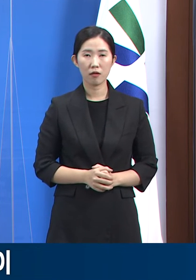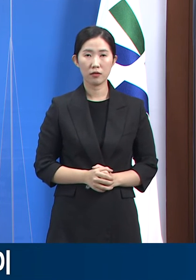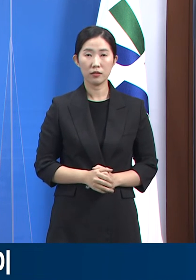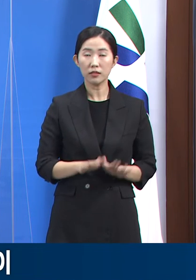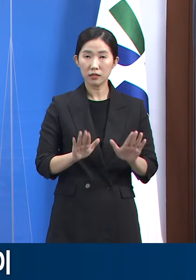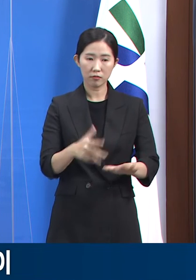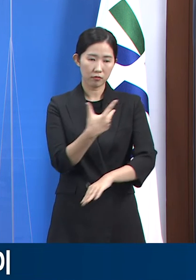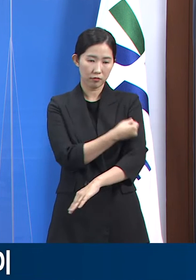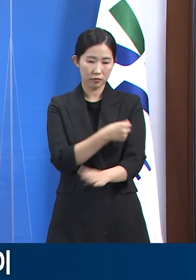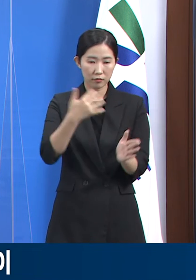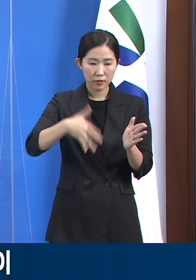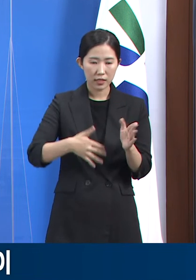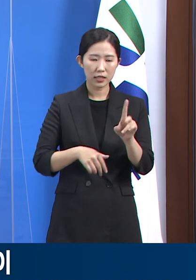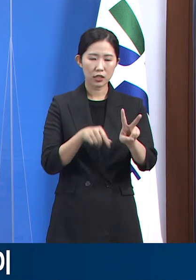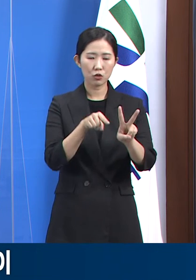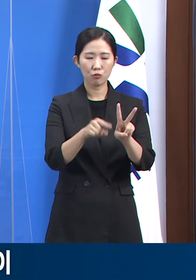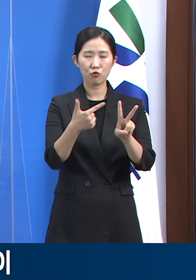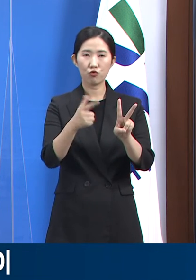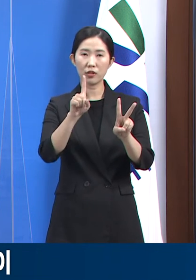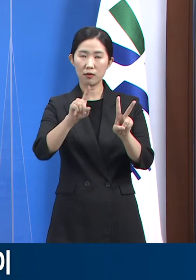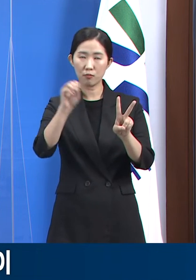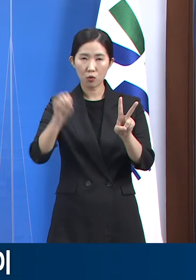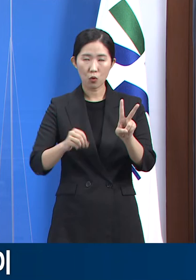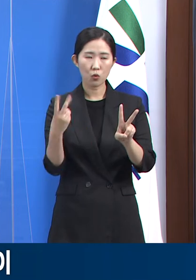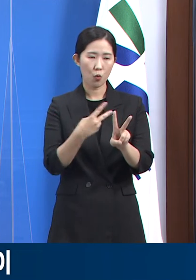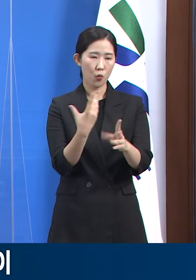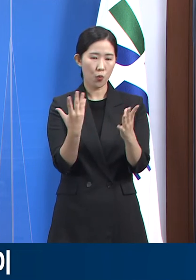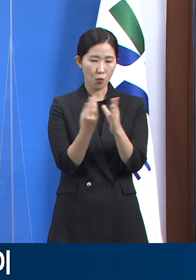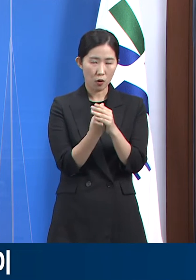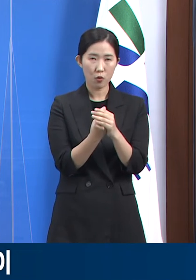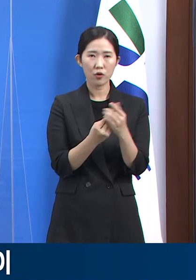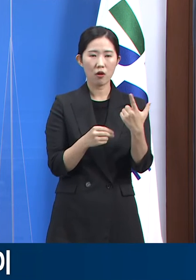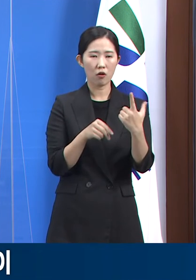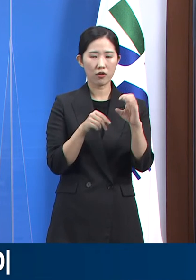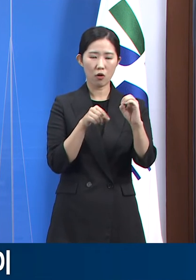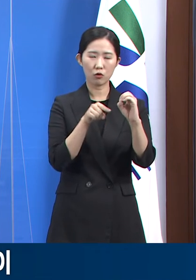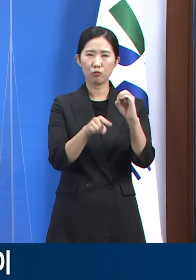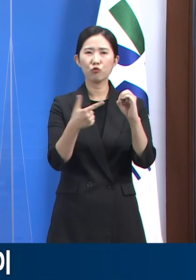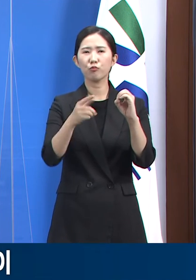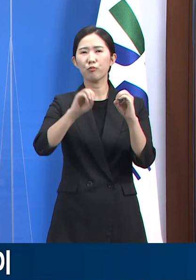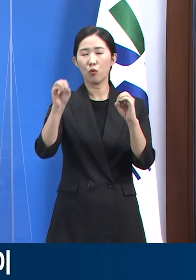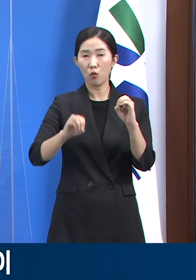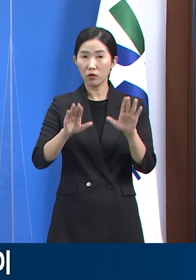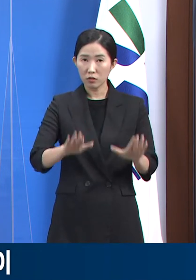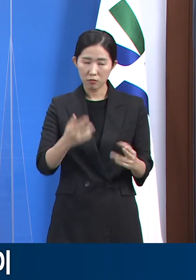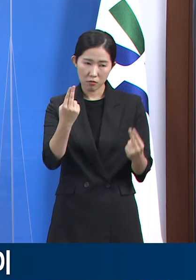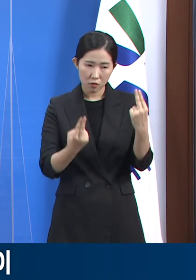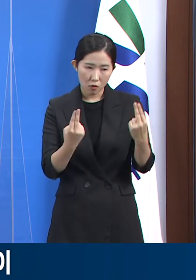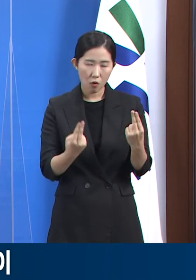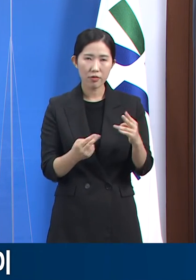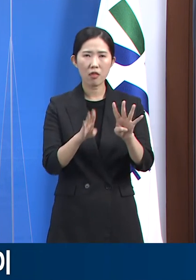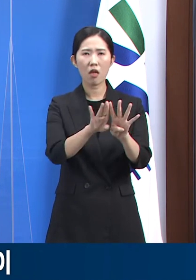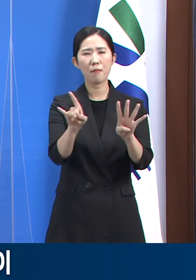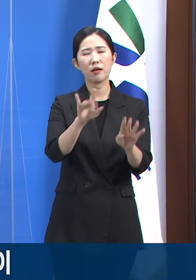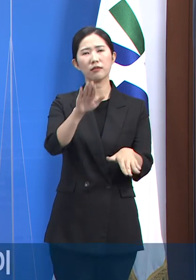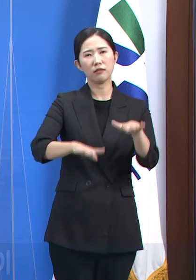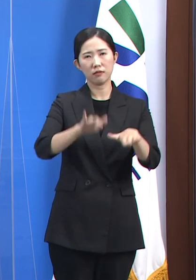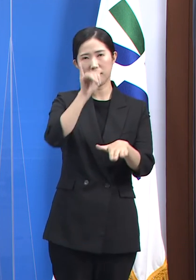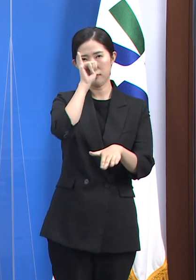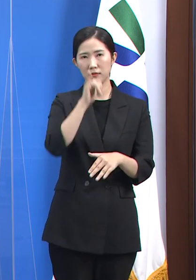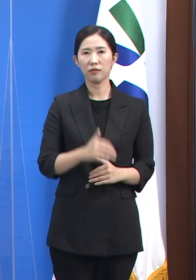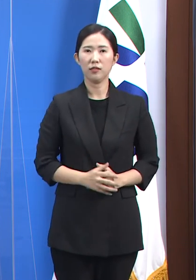2.61%, 접종 완료자는 0.6%로 4배 이상 차이가 발생했습니다.